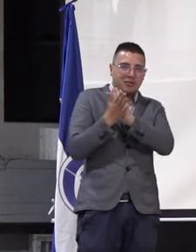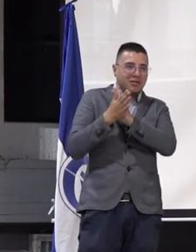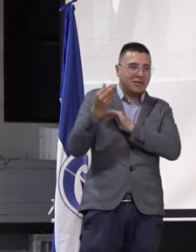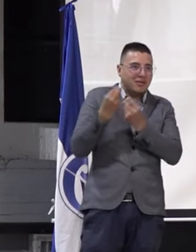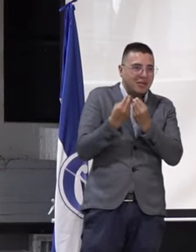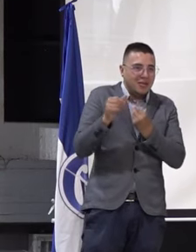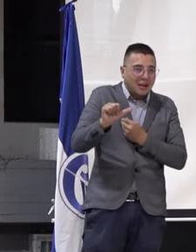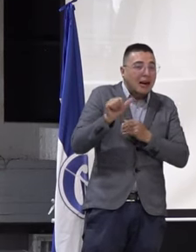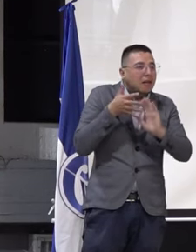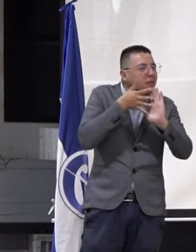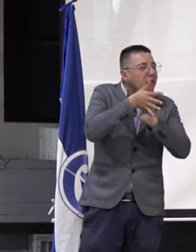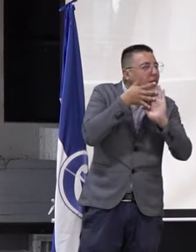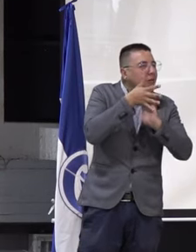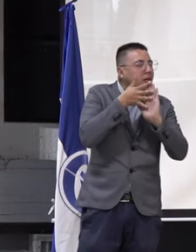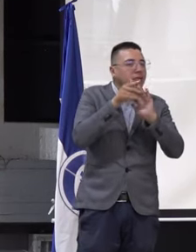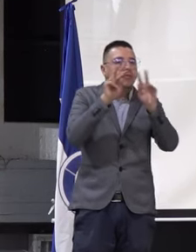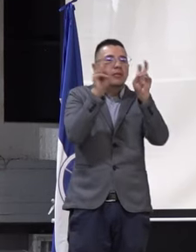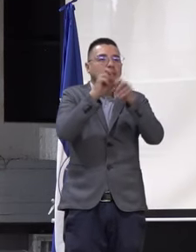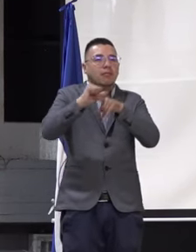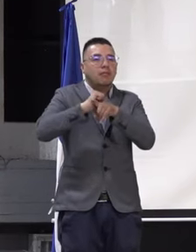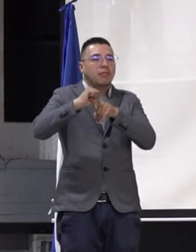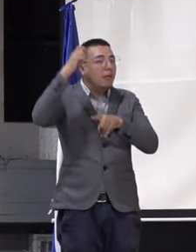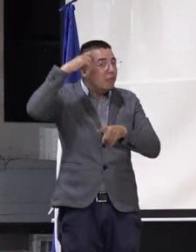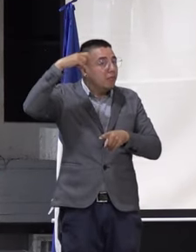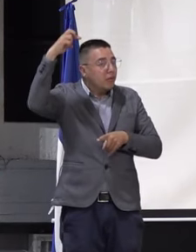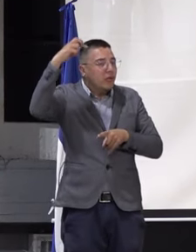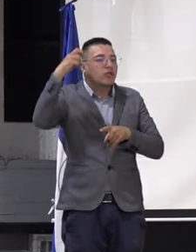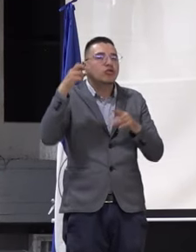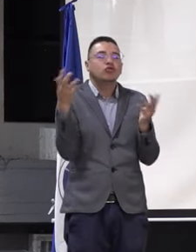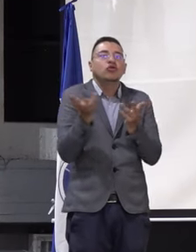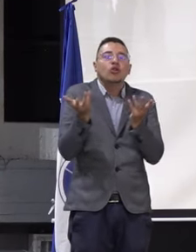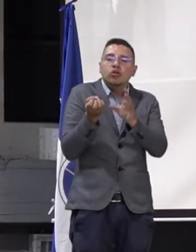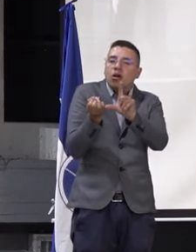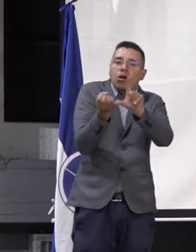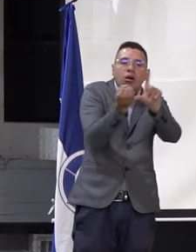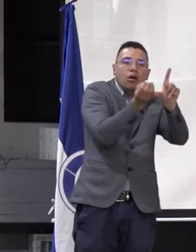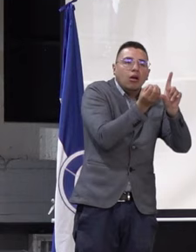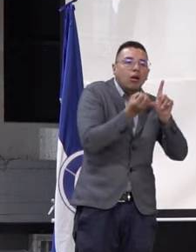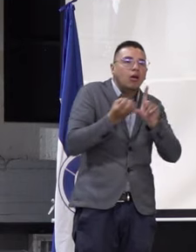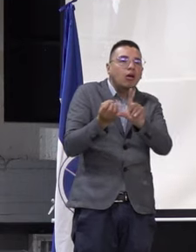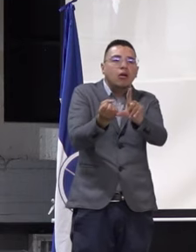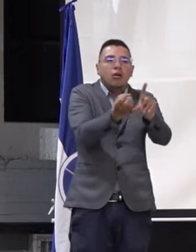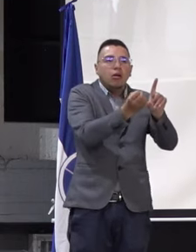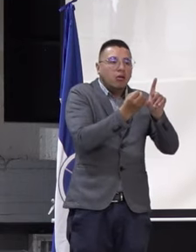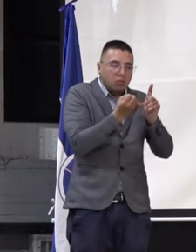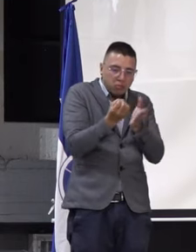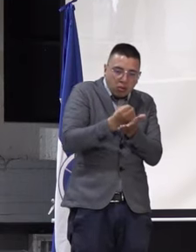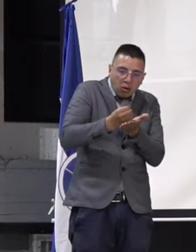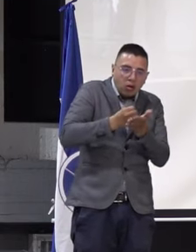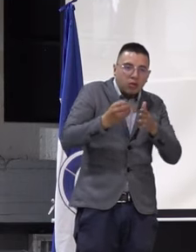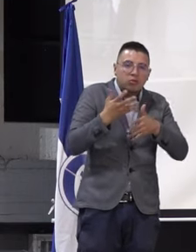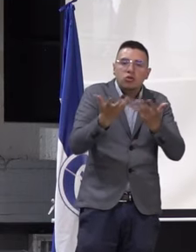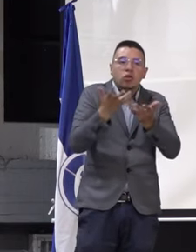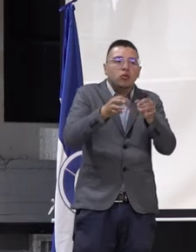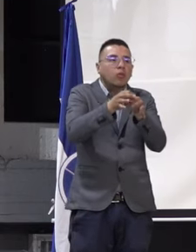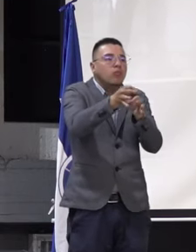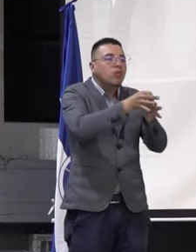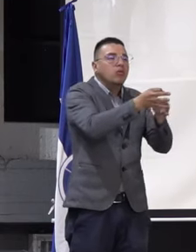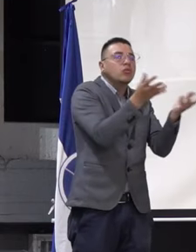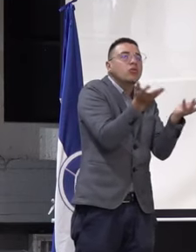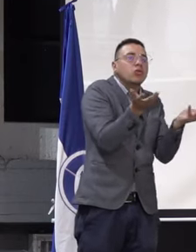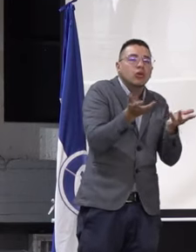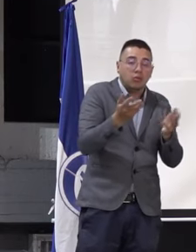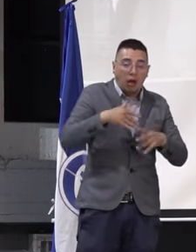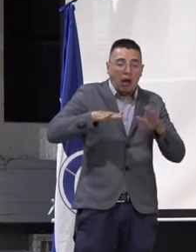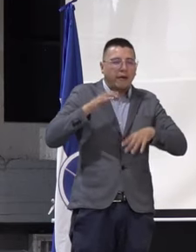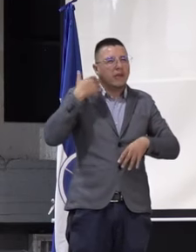y lo mencionaba la compañera anteriormente, de las prácticas profesionales, ¿dónde están los licenciados en biología para nuestro caso? ¿Y qué es lo que están haciendo? ¿En qué regiones está? Porque muchas